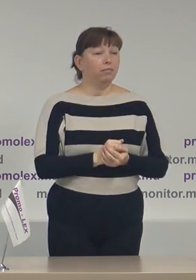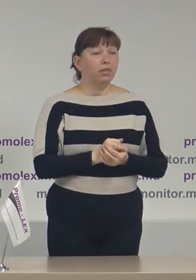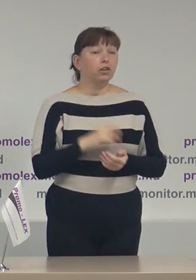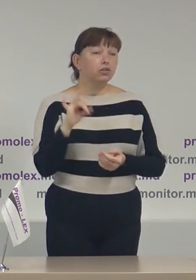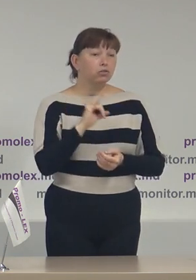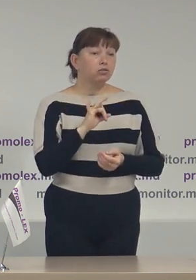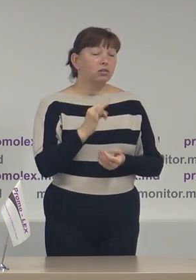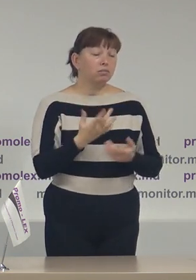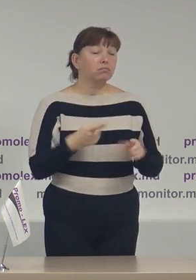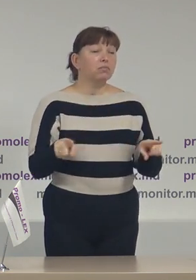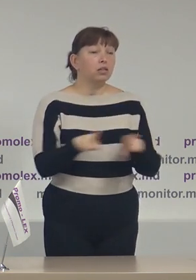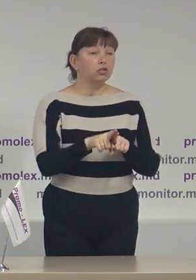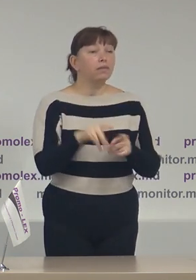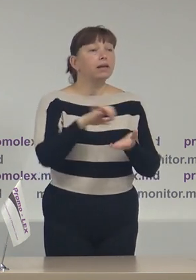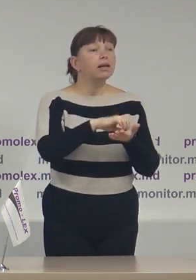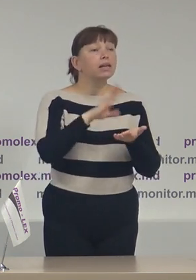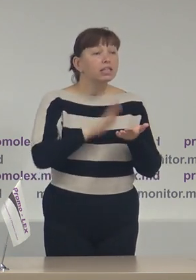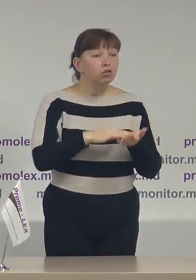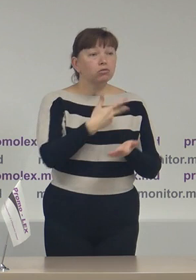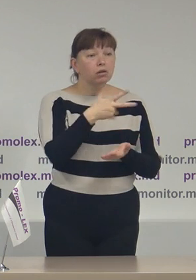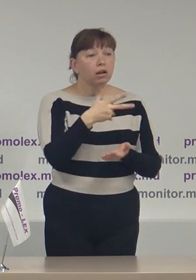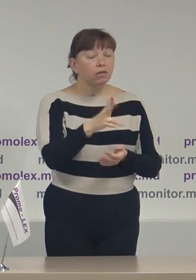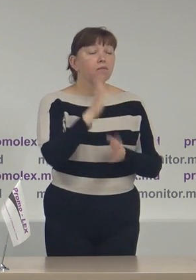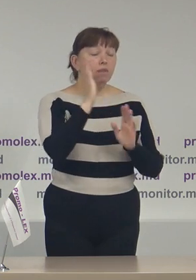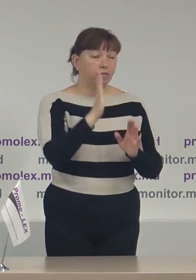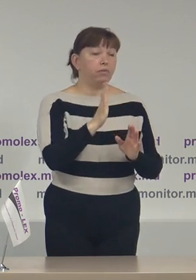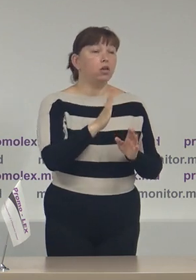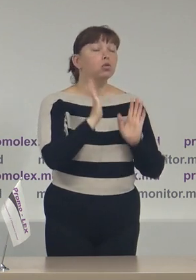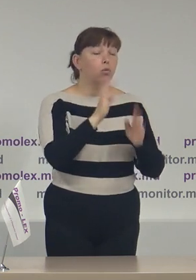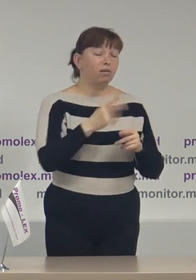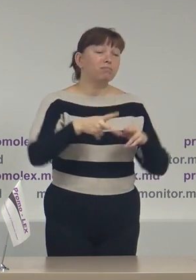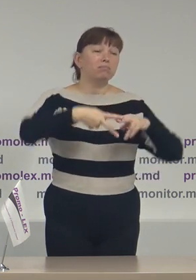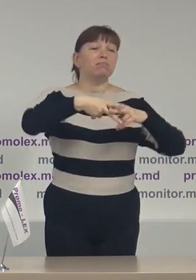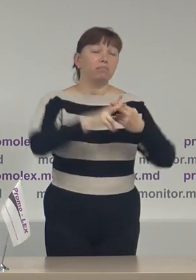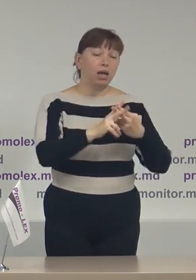și în acest fel înregistrarea video-ul va fi făcută doar parțial.